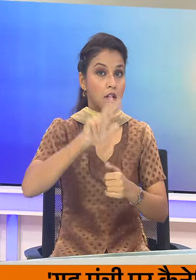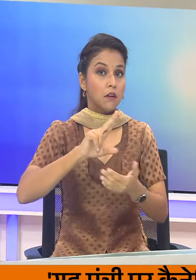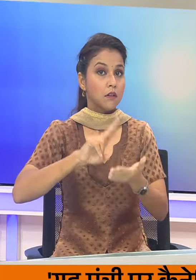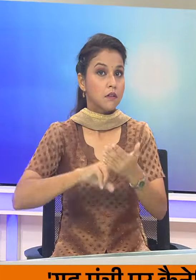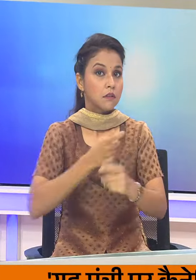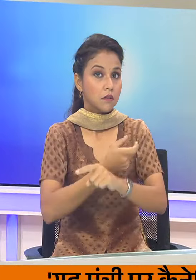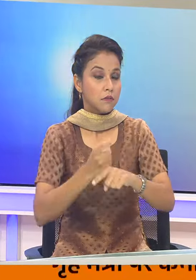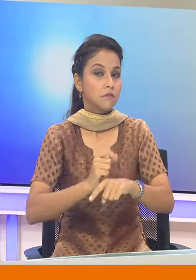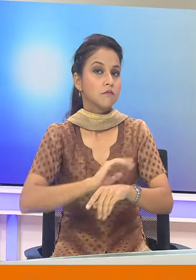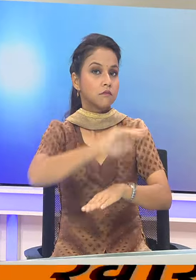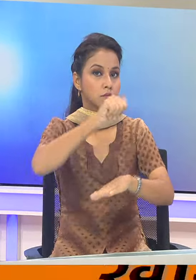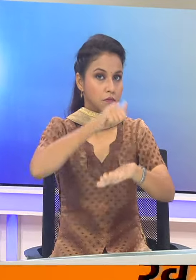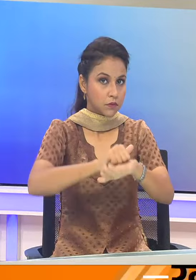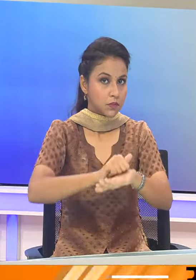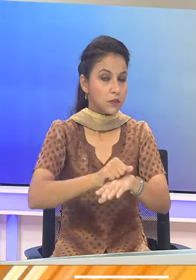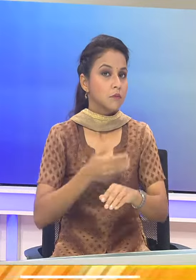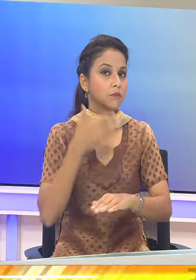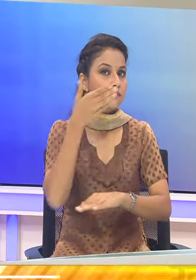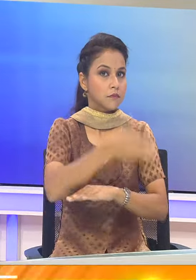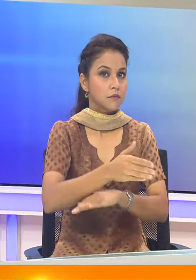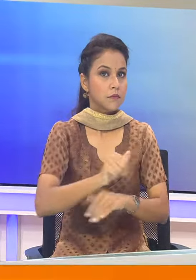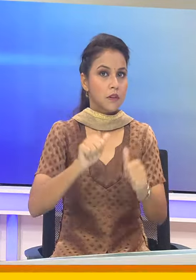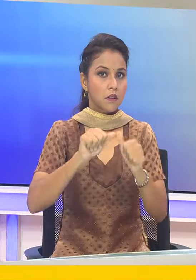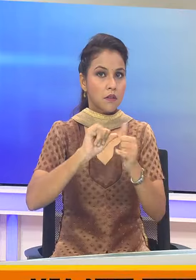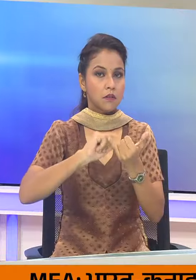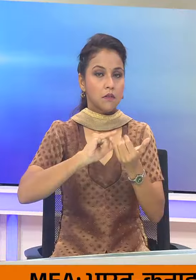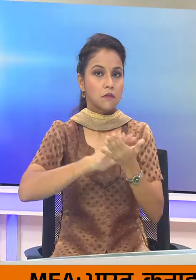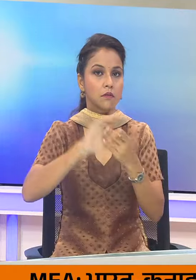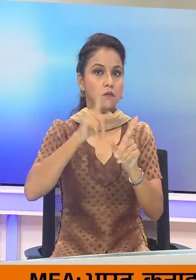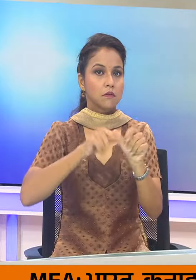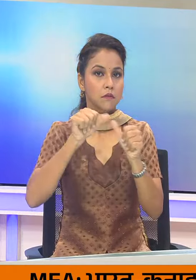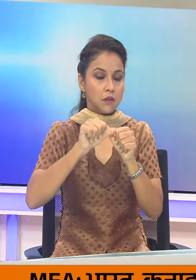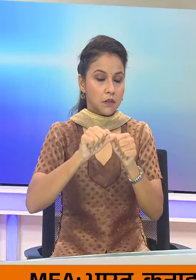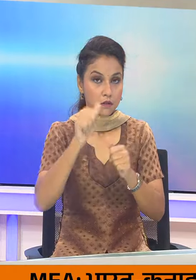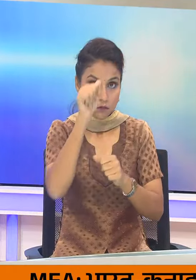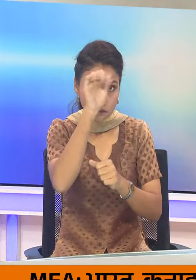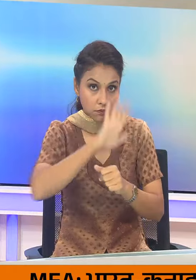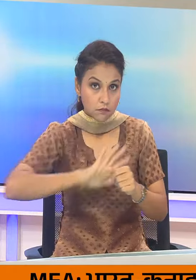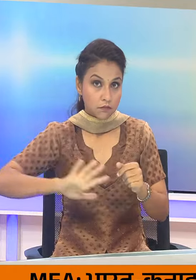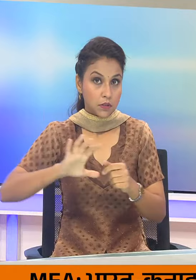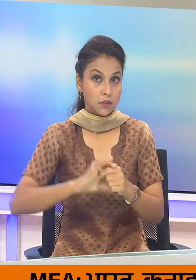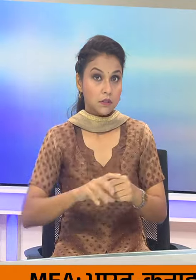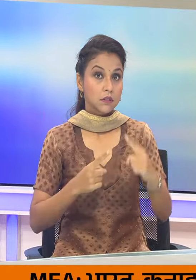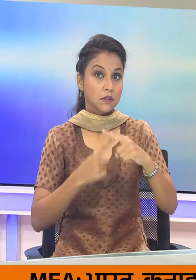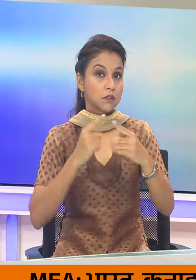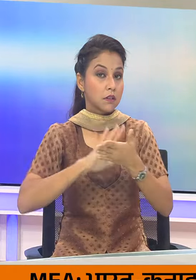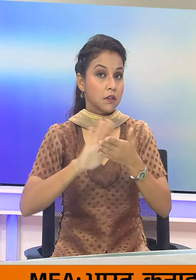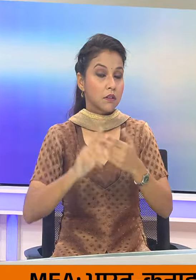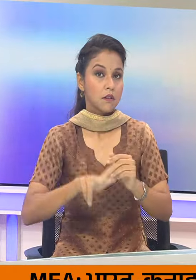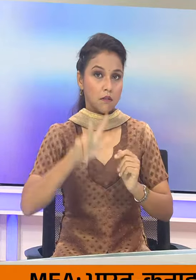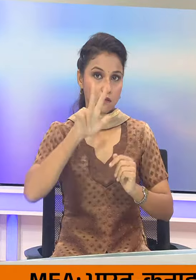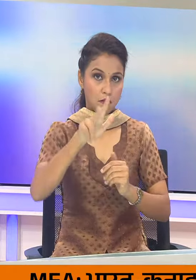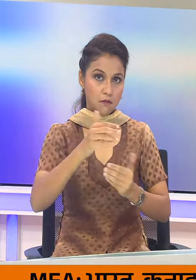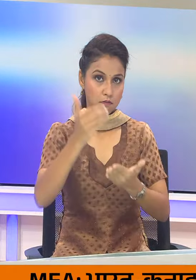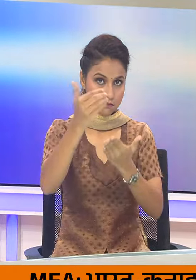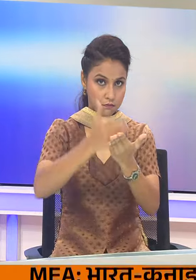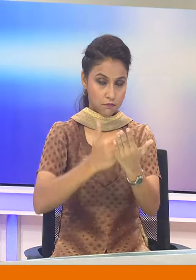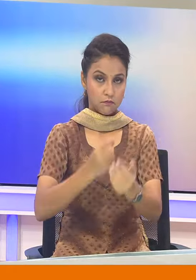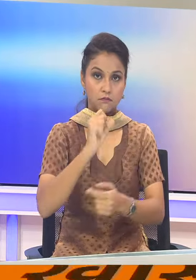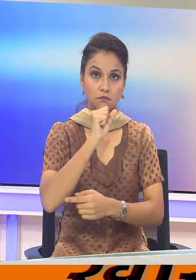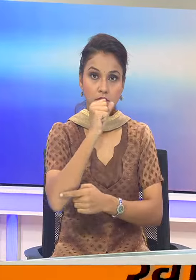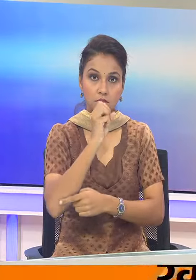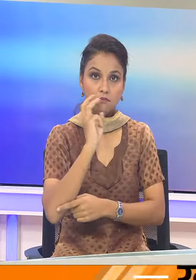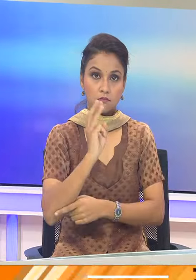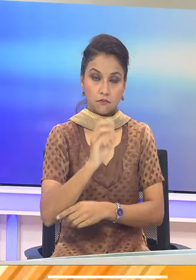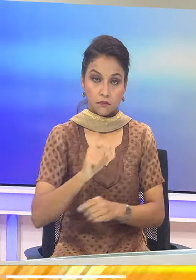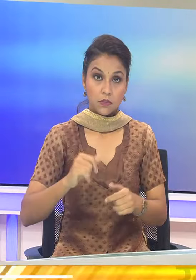सिंगापूर जाएंगे या वो आसियान भारत थिंक टैंक नेट्वरक के आठवें गोल में सम्मेलन को संबोधित करेंगे ये सिंगापूर